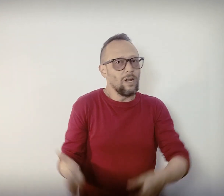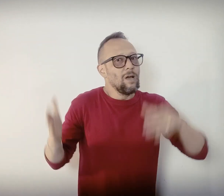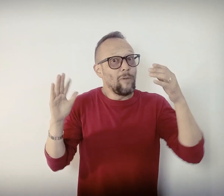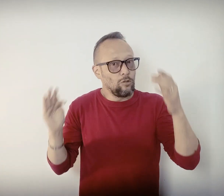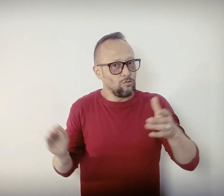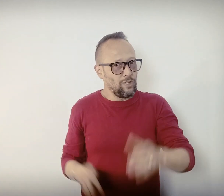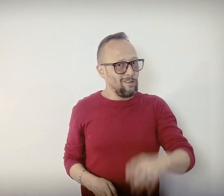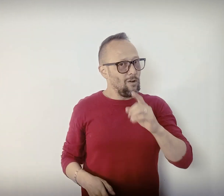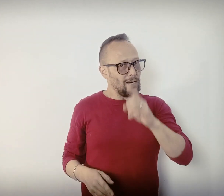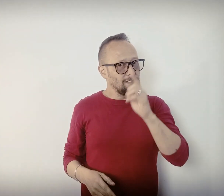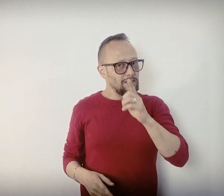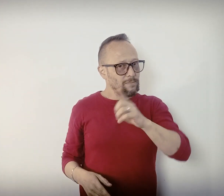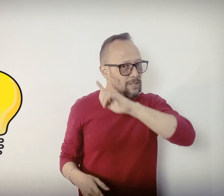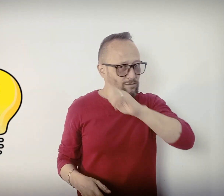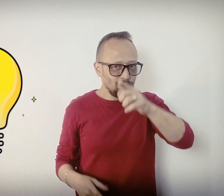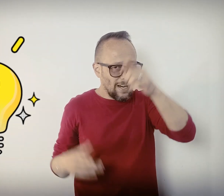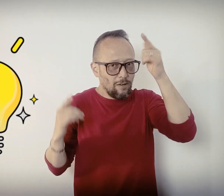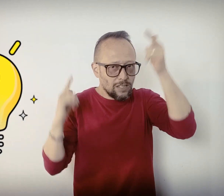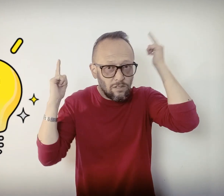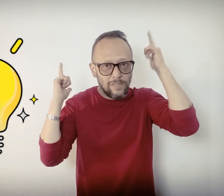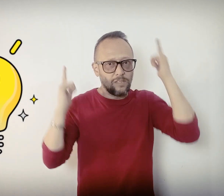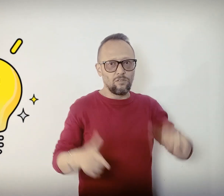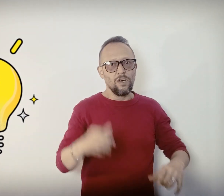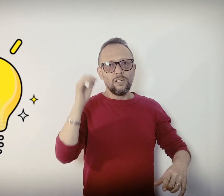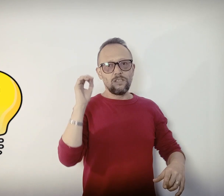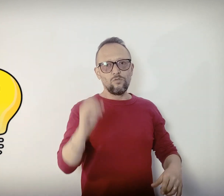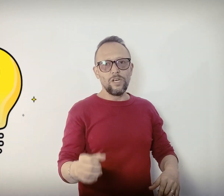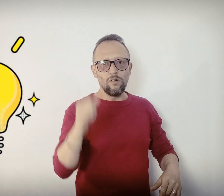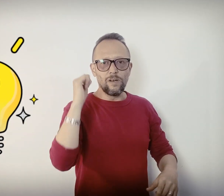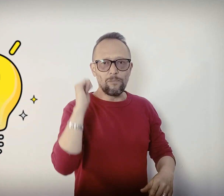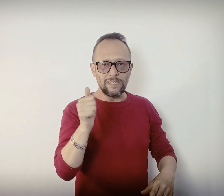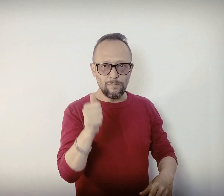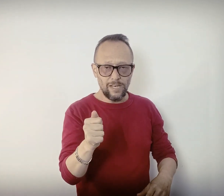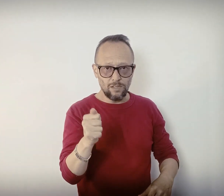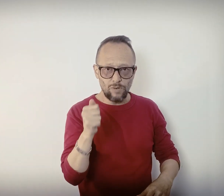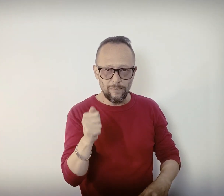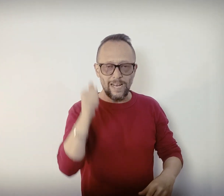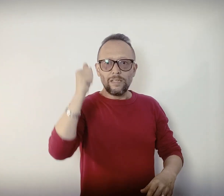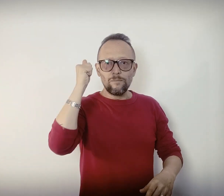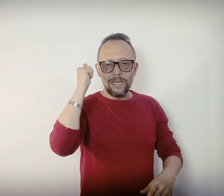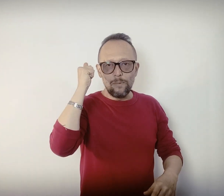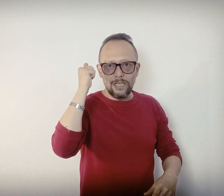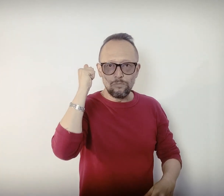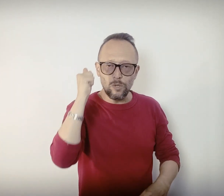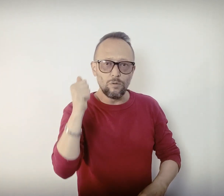pero te sugiero lo hagas a este tip eso es una revelación más que todo te sugiero que aprendas a manejar tu cámara también que aprendas un poquito de